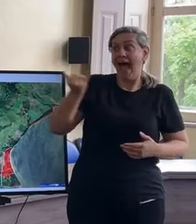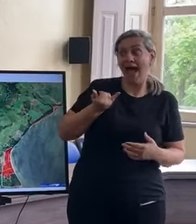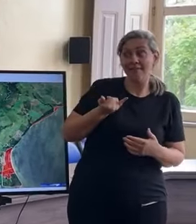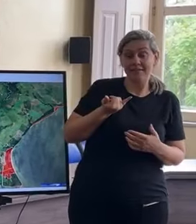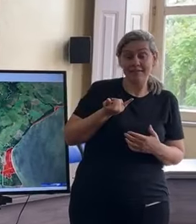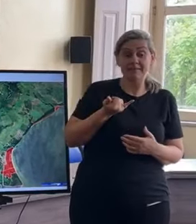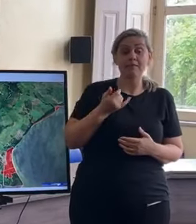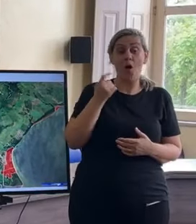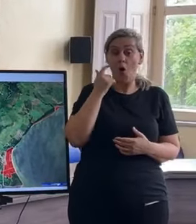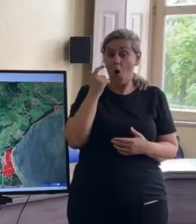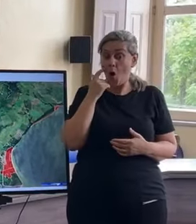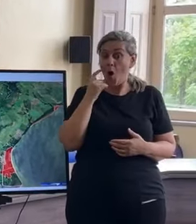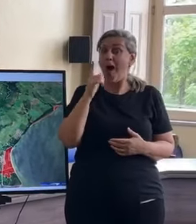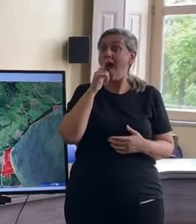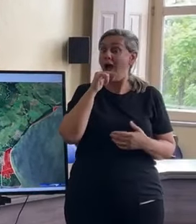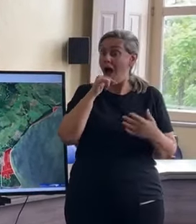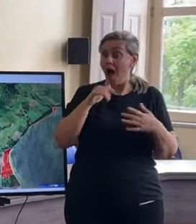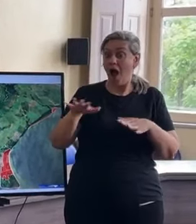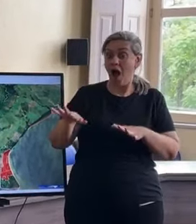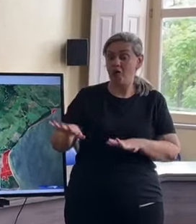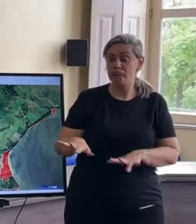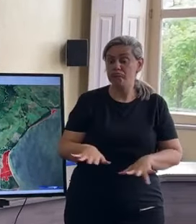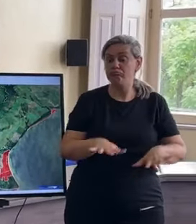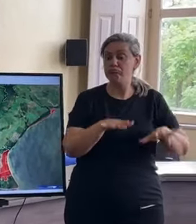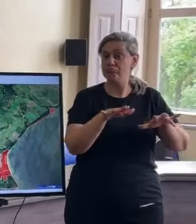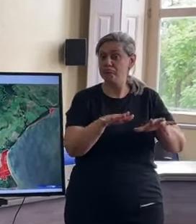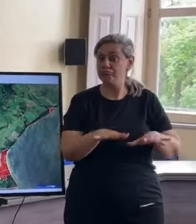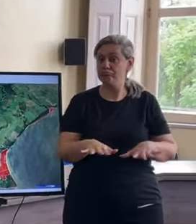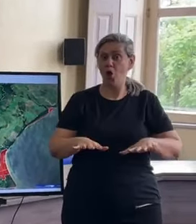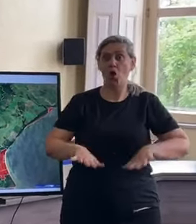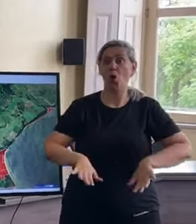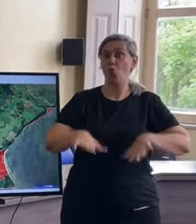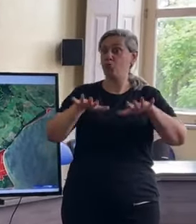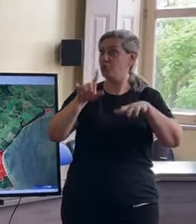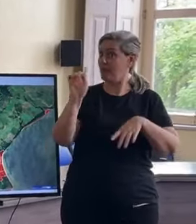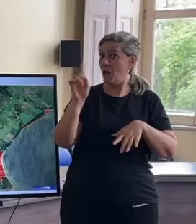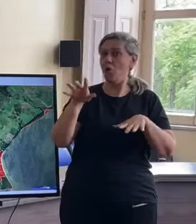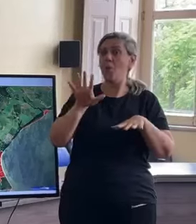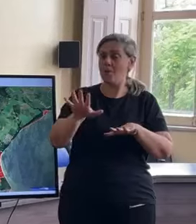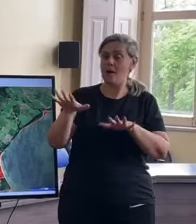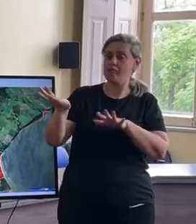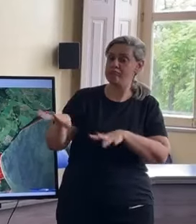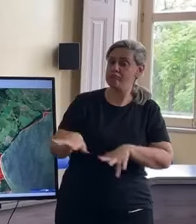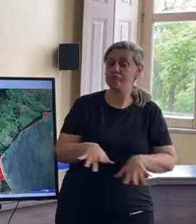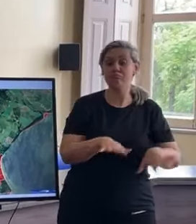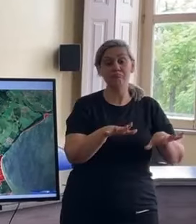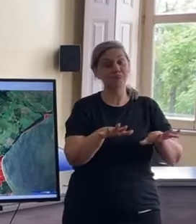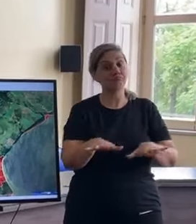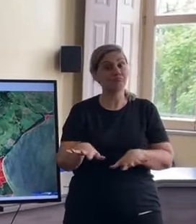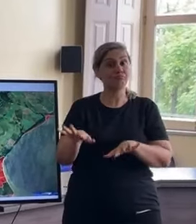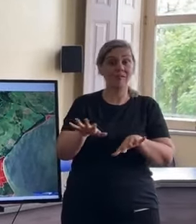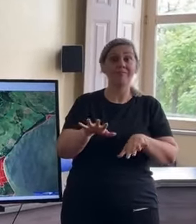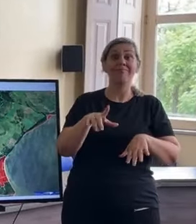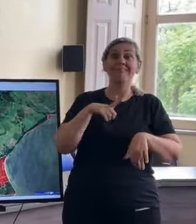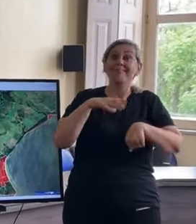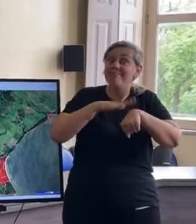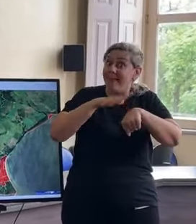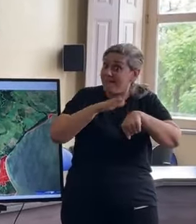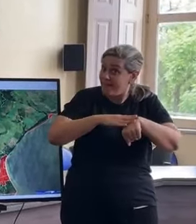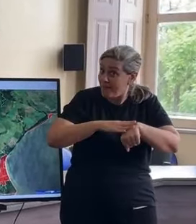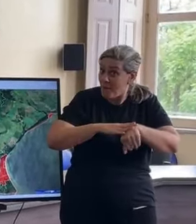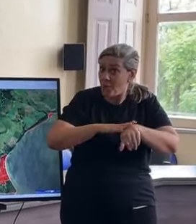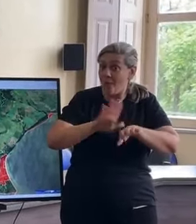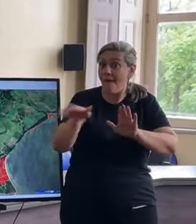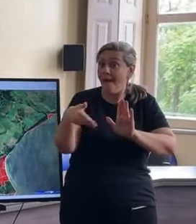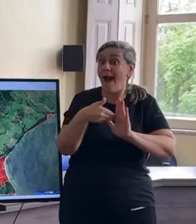subirem, mas com lentidão, o vento está favorável, então nós temos este tempo até amanhã, onde